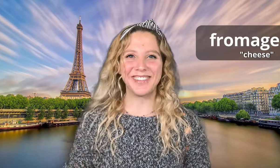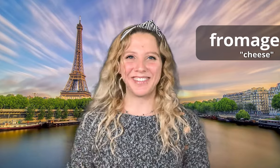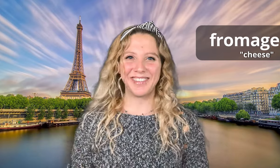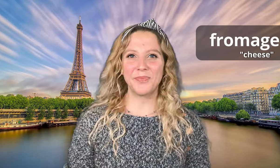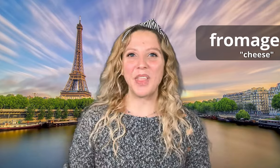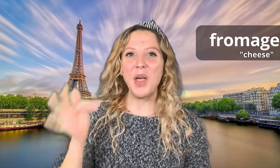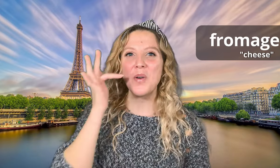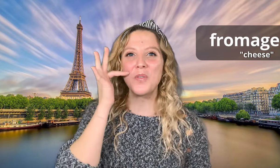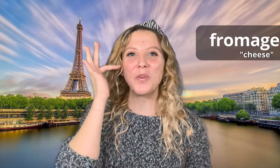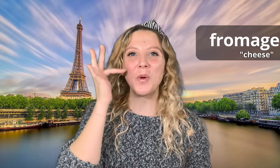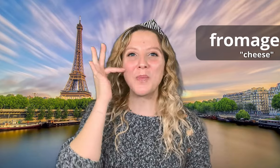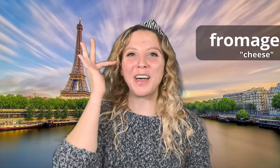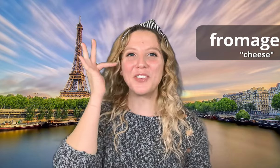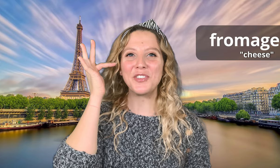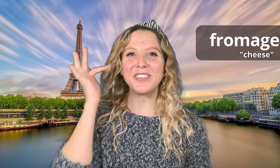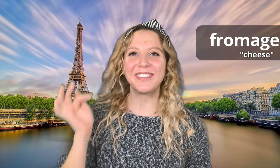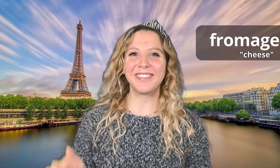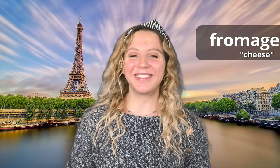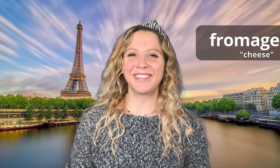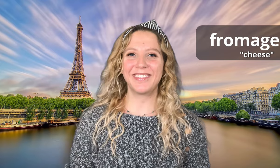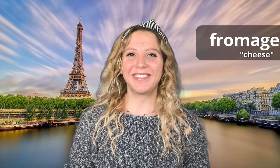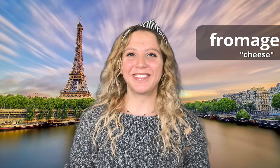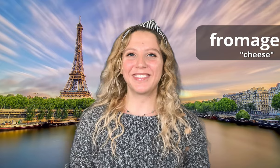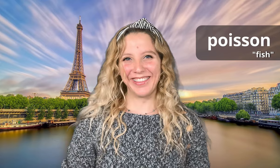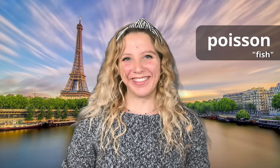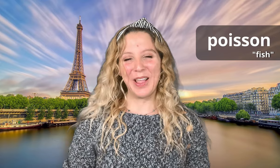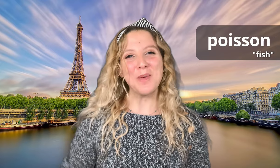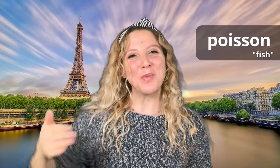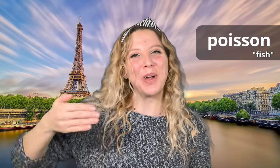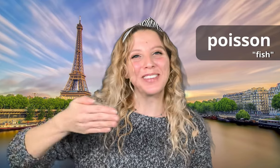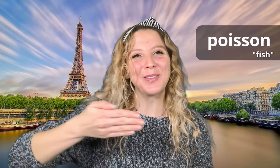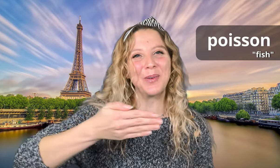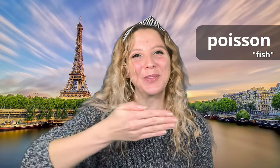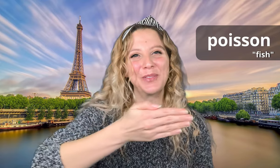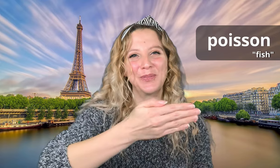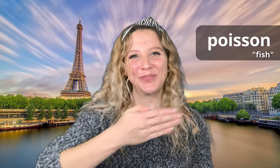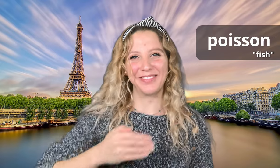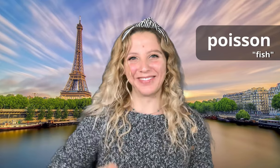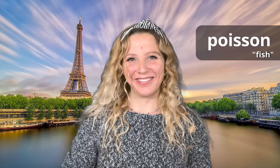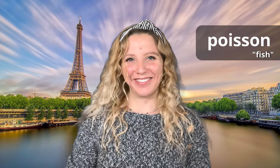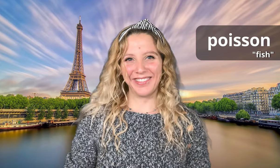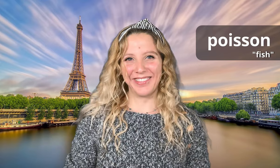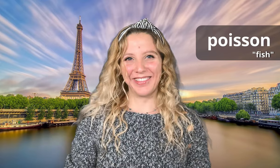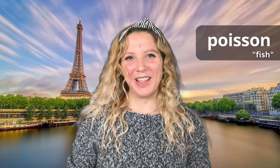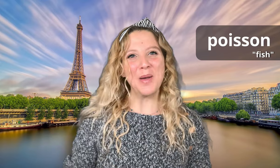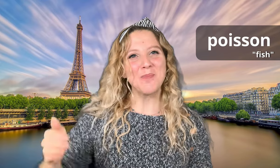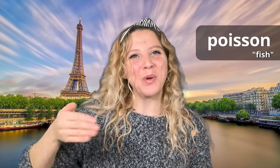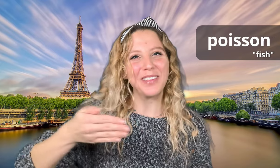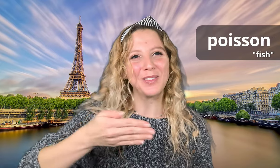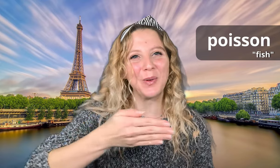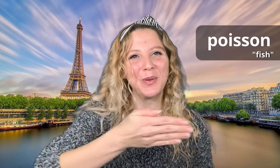Fromage Poisson Poisson Poisson